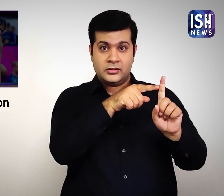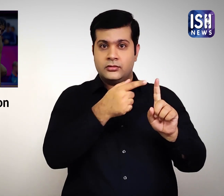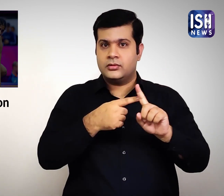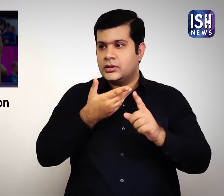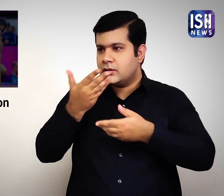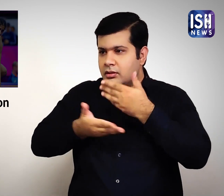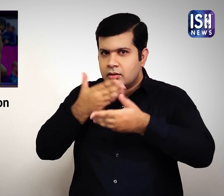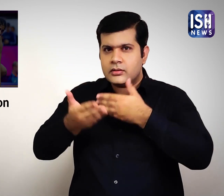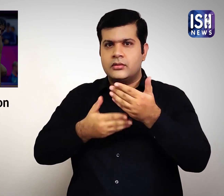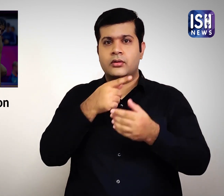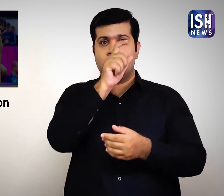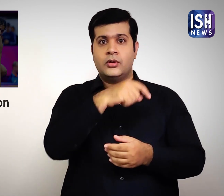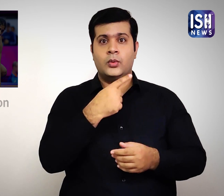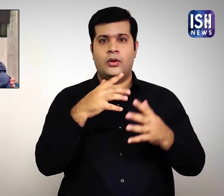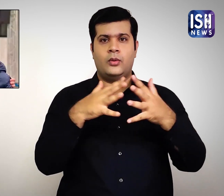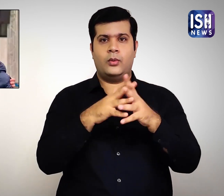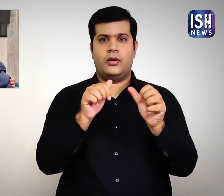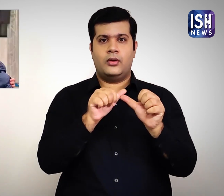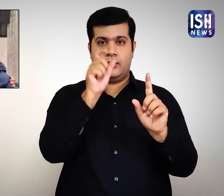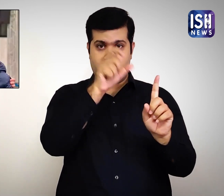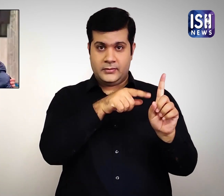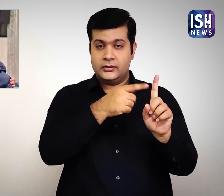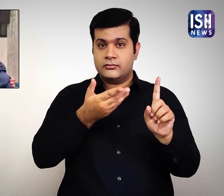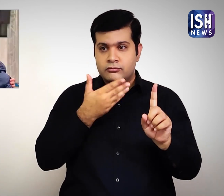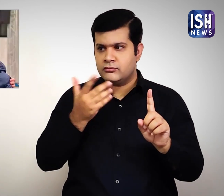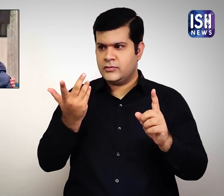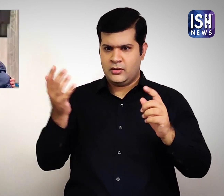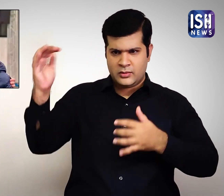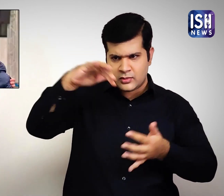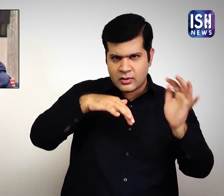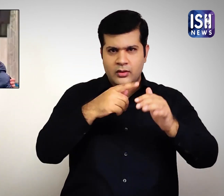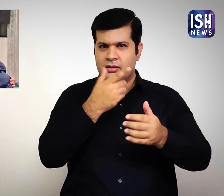थी।